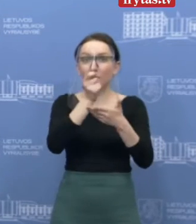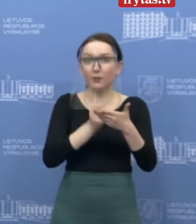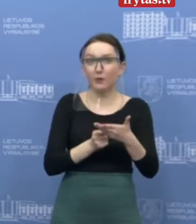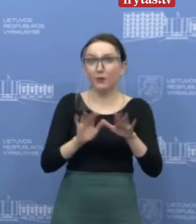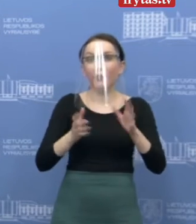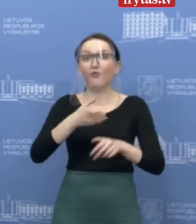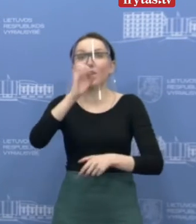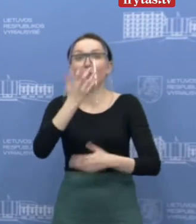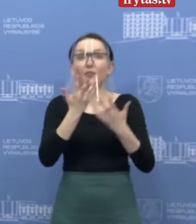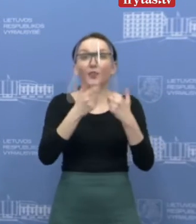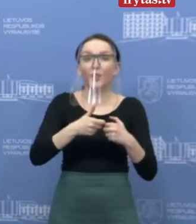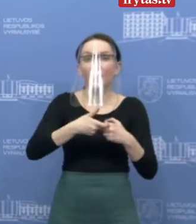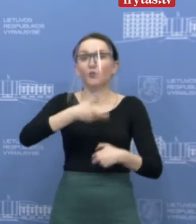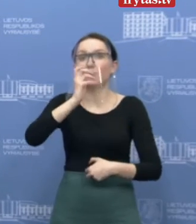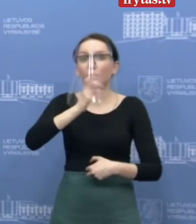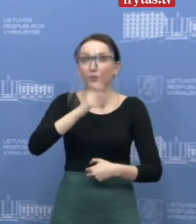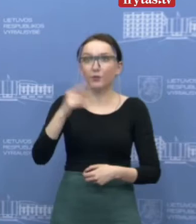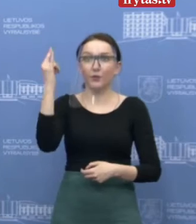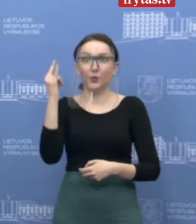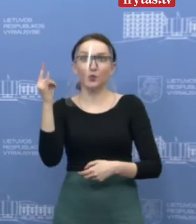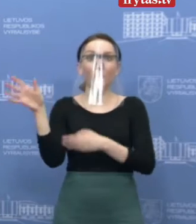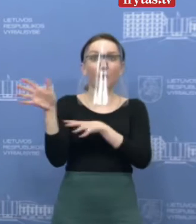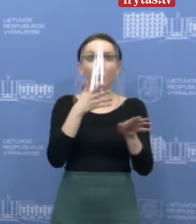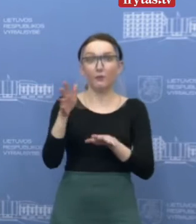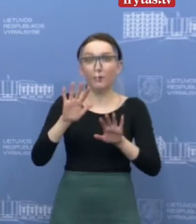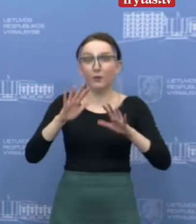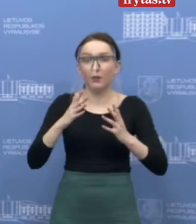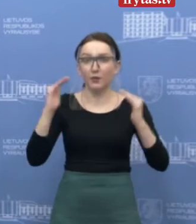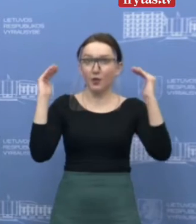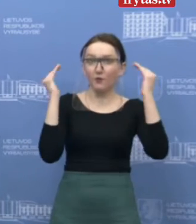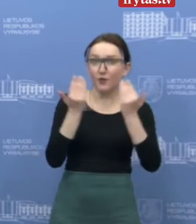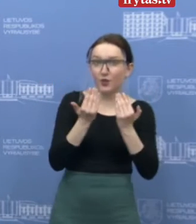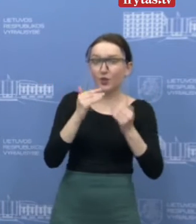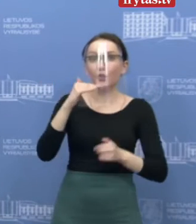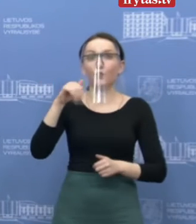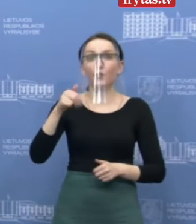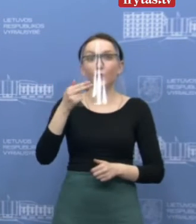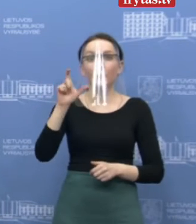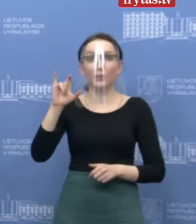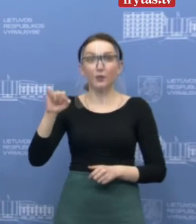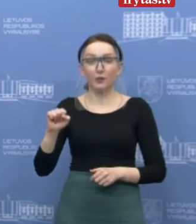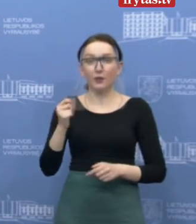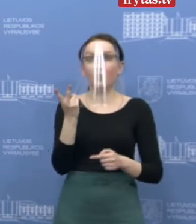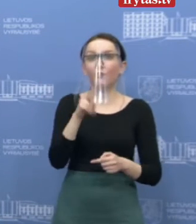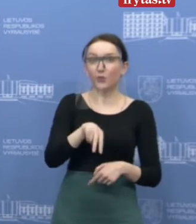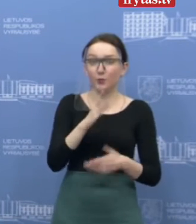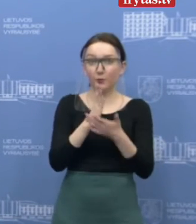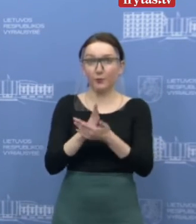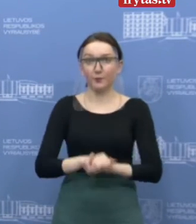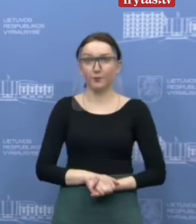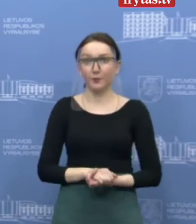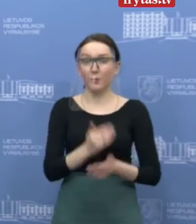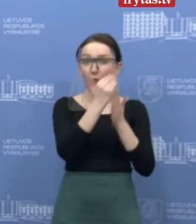kaip išgerti vandens, pravidinti kambarius. Taip pat yra savizoliacijos funkcija, kuri yra dvejopo. Jis